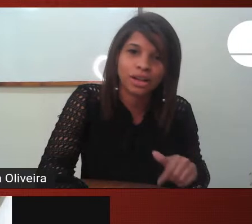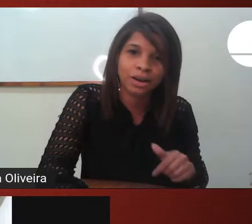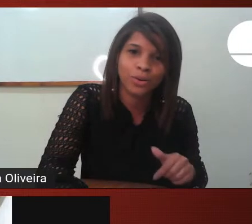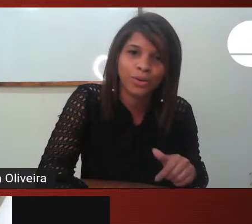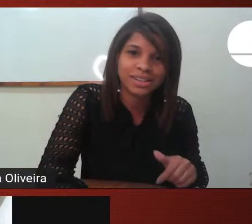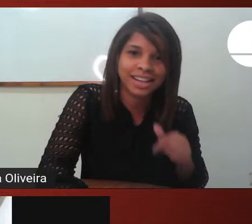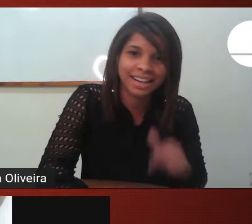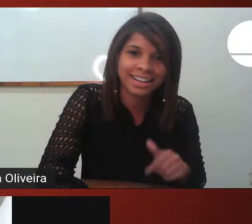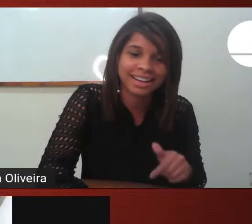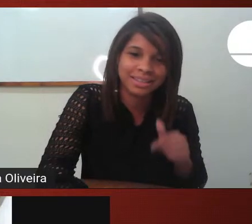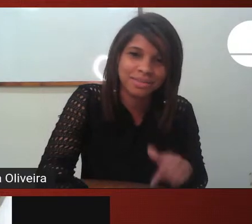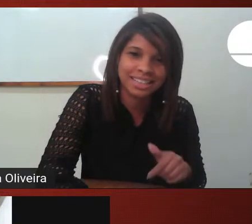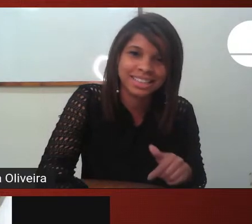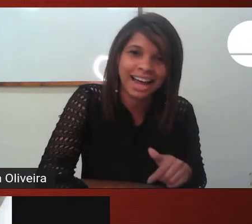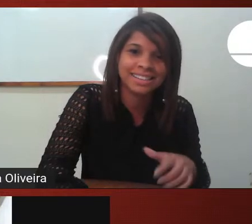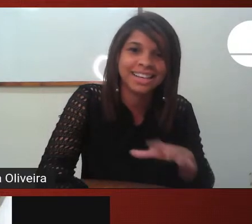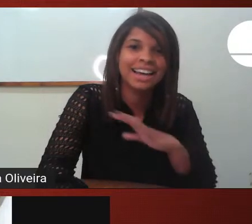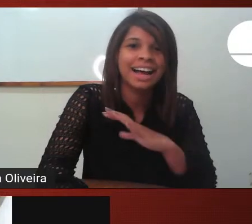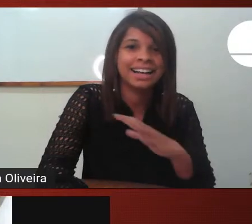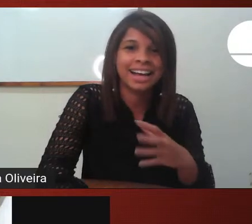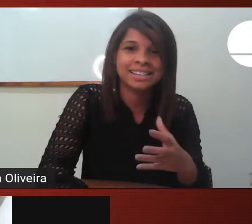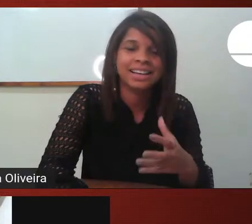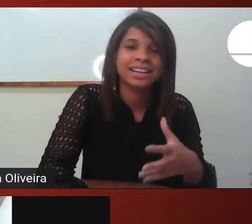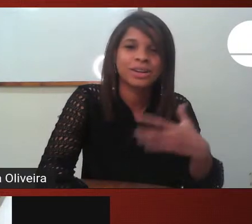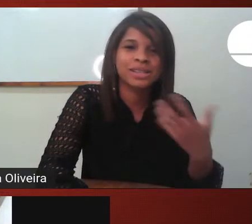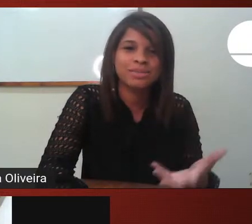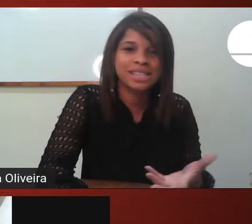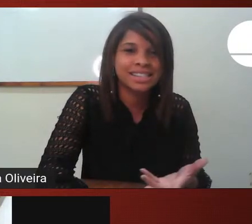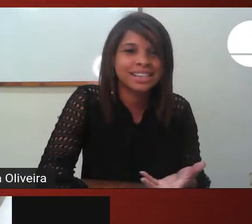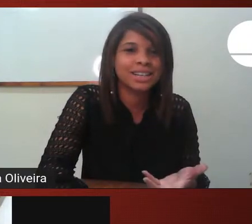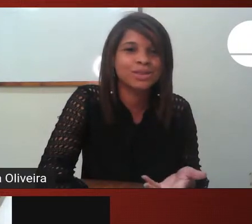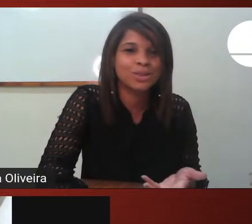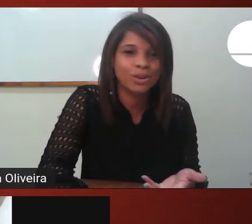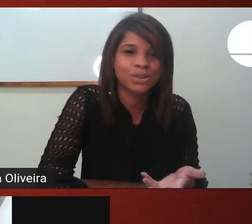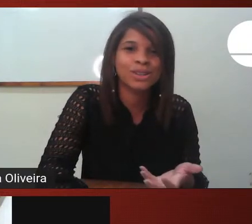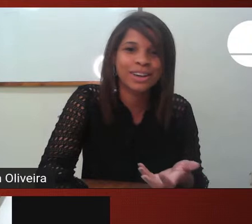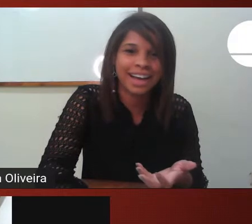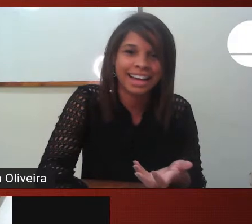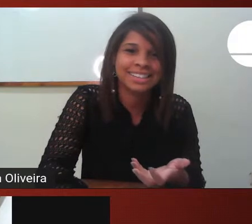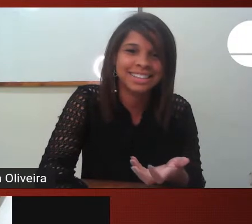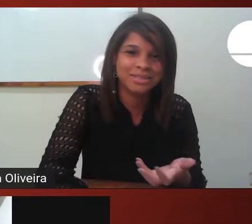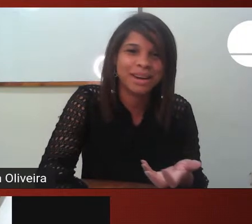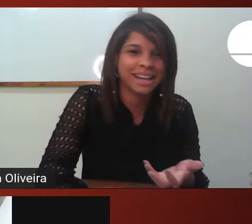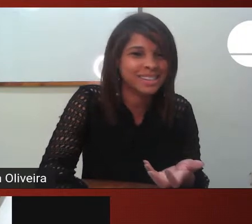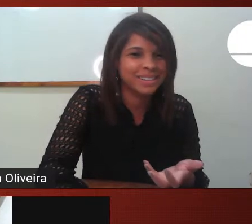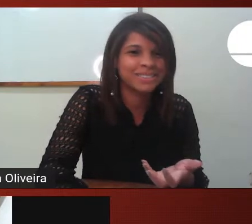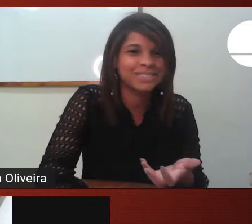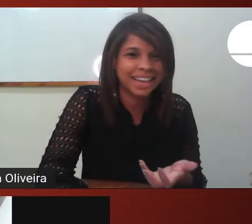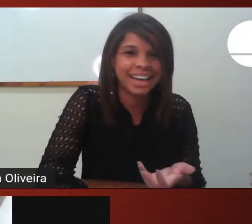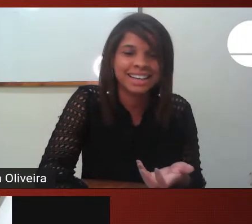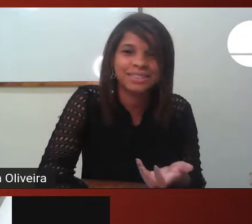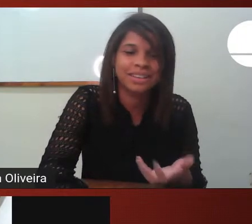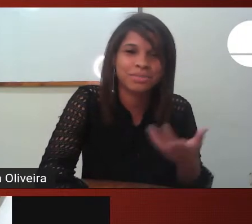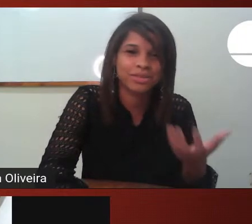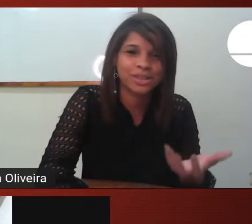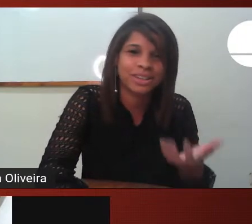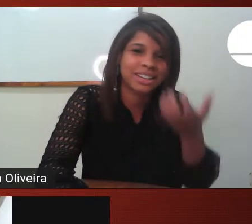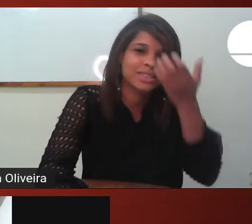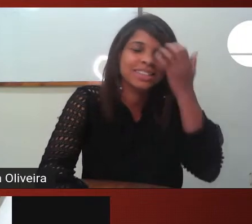Lagoas né em Minas Gerais aliás nós temos inscritos de outros locais aqui do Brasil né professora Ilse